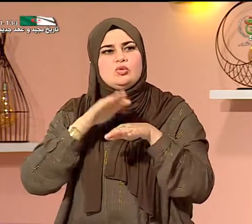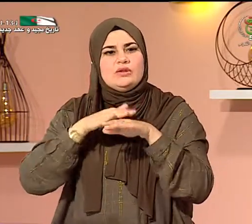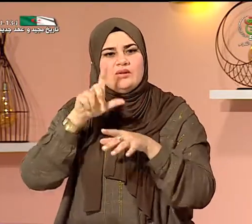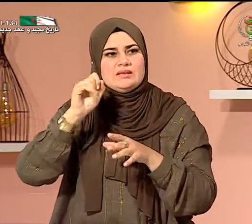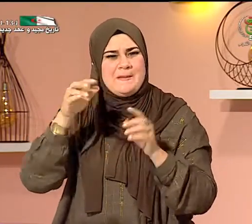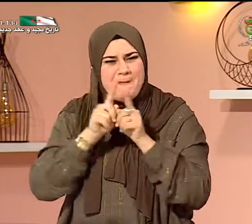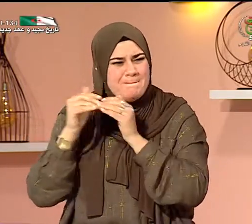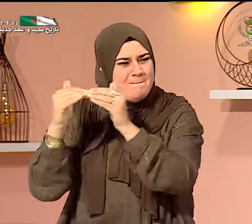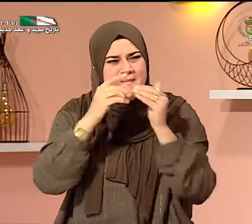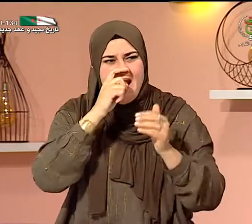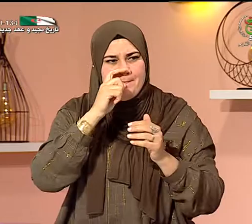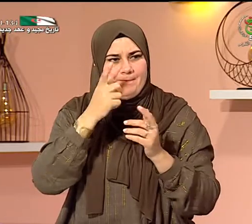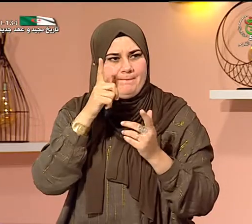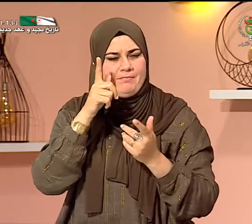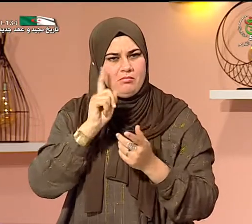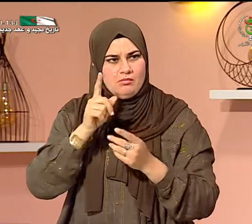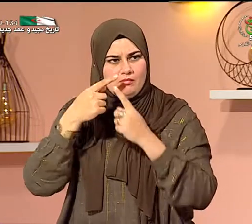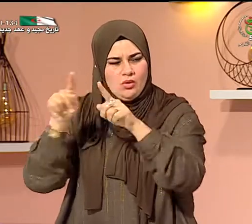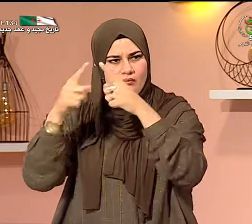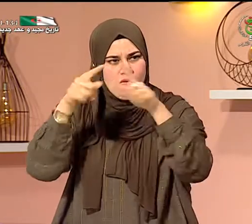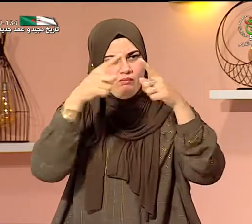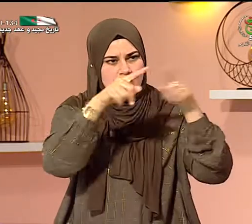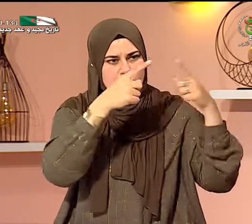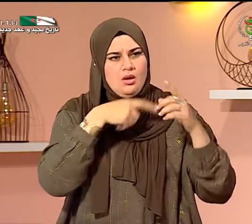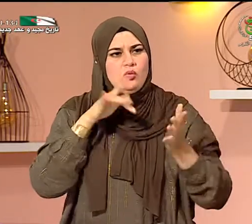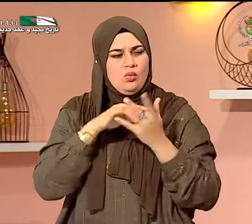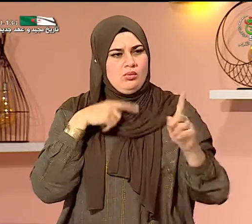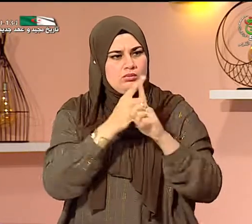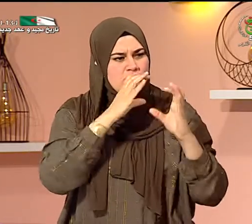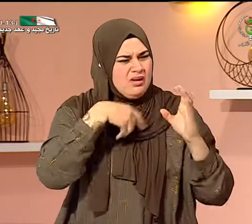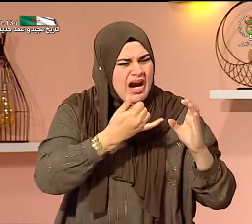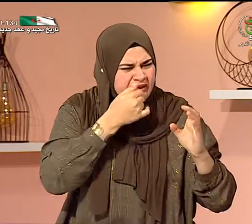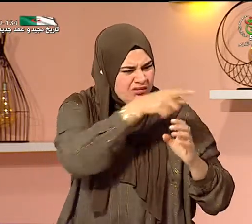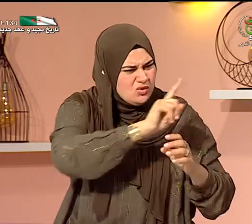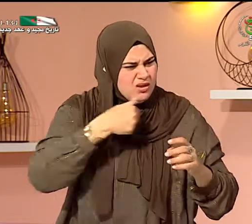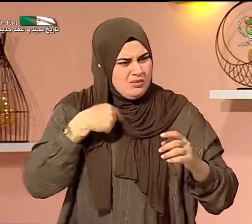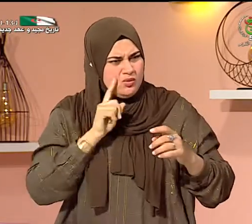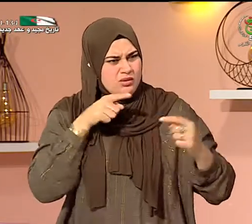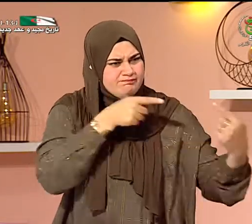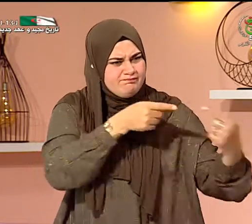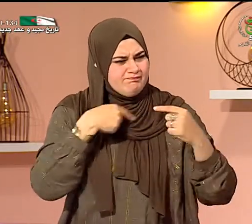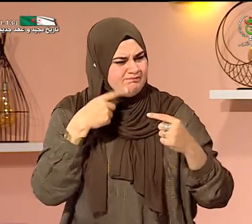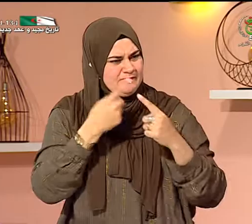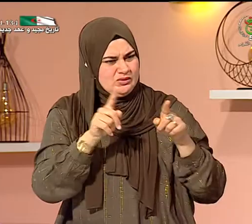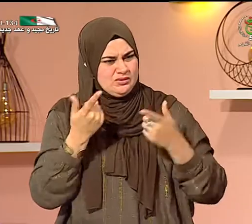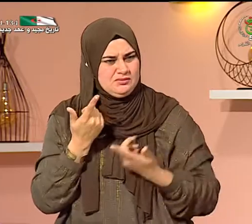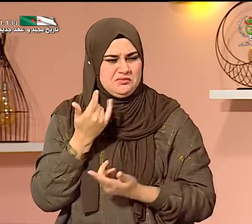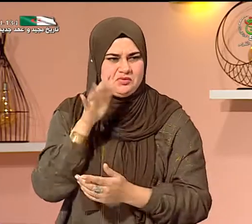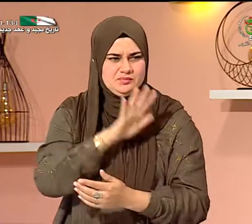وبالتالي فتصبح اللغة الإشارية الجزائرية مختلفة من مكان إلى آخر وهذا